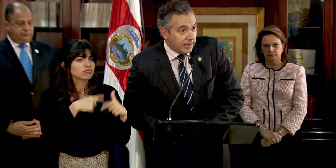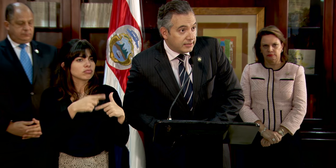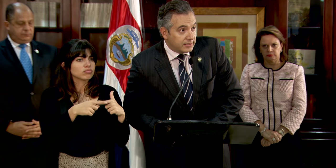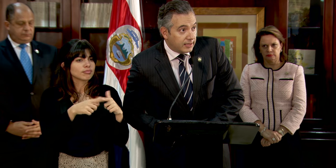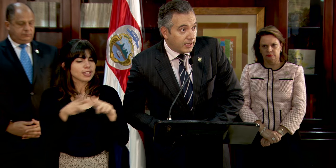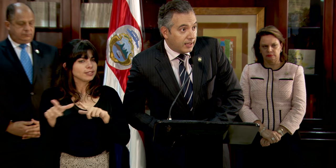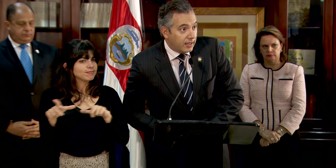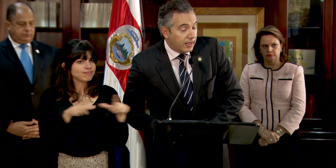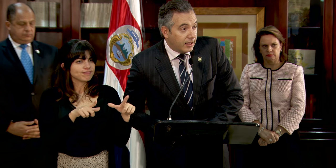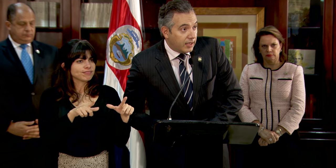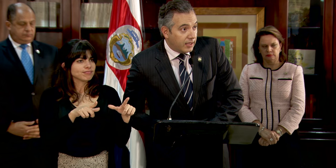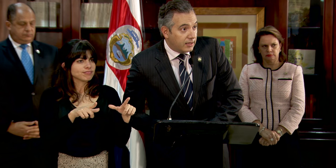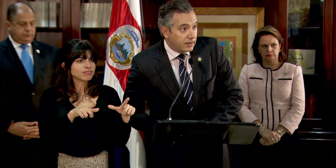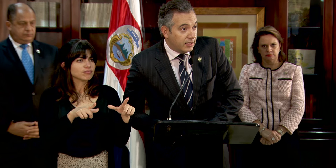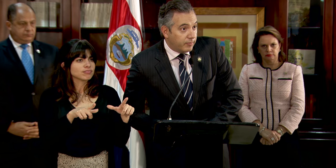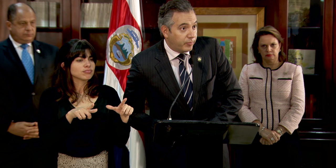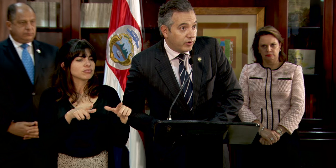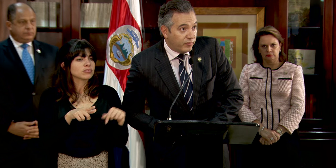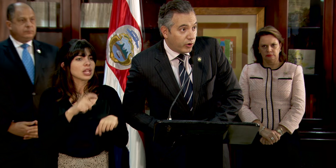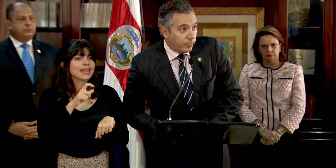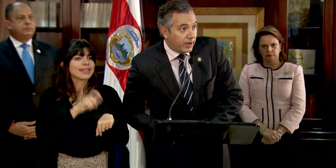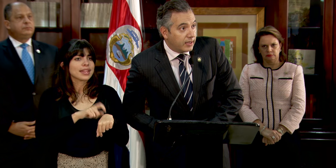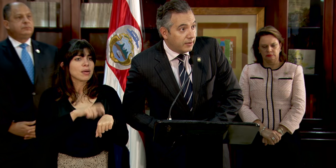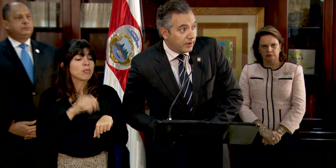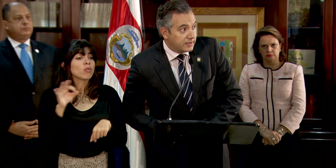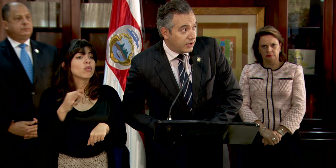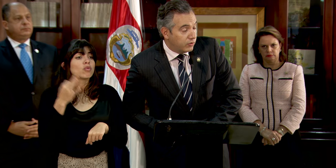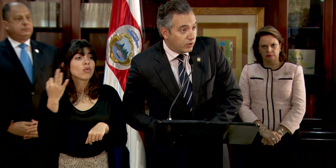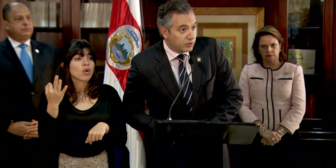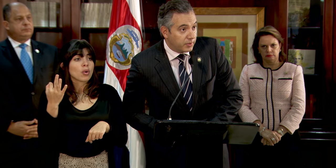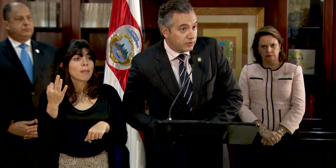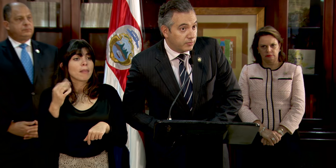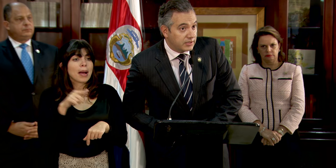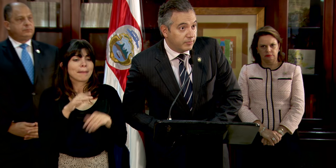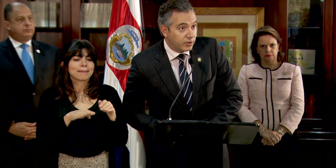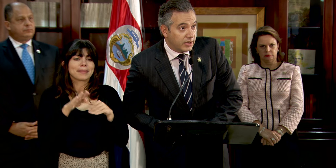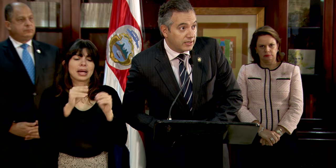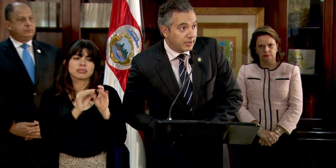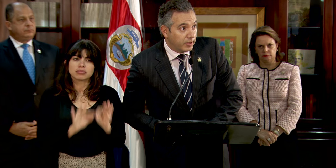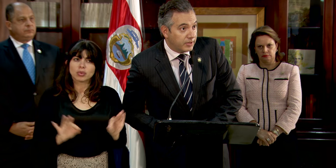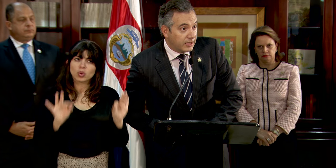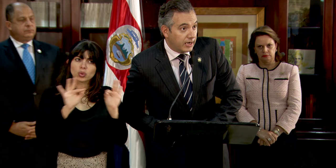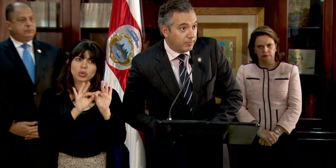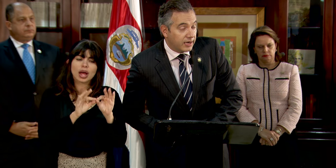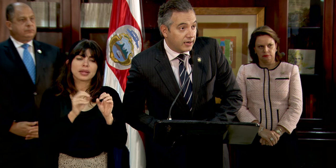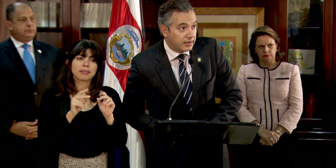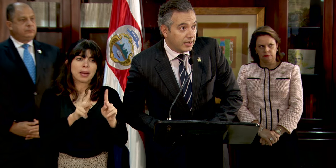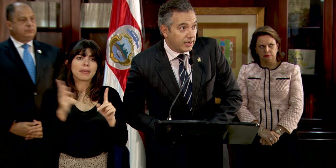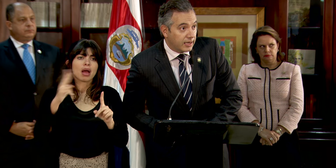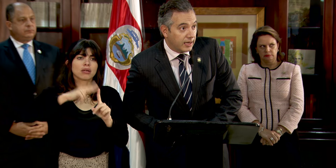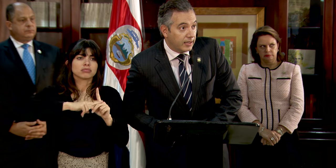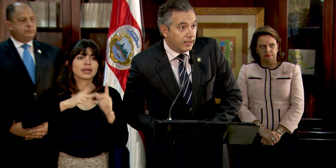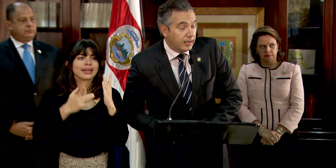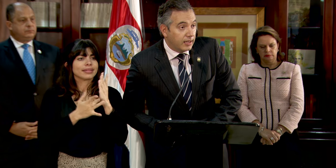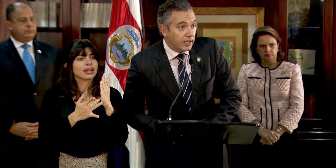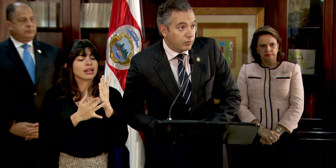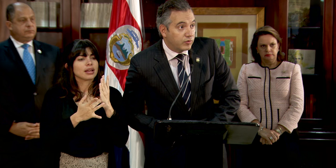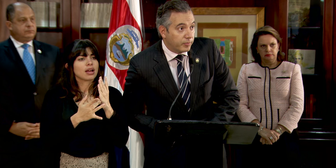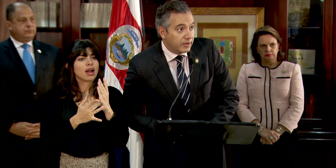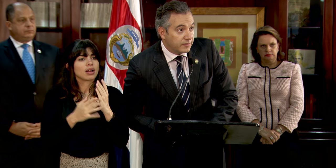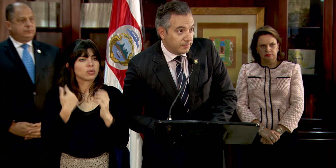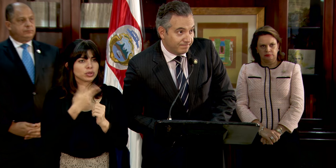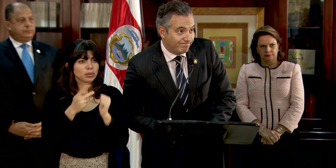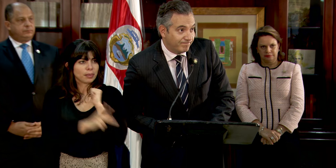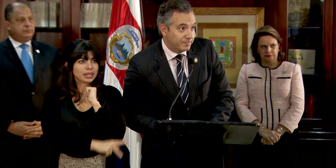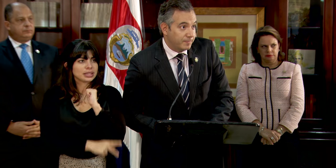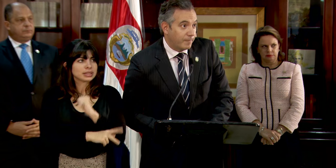lista en tiempo y forma y va a ser uno de los pasos más importantes que permitirá aplicar la técnica en